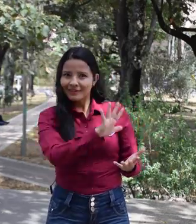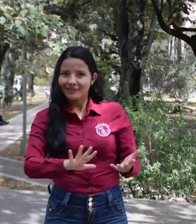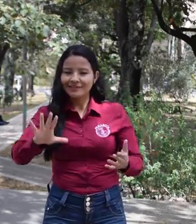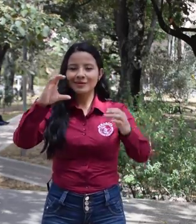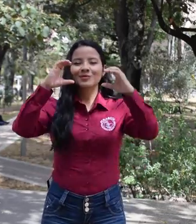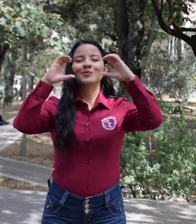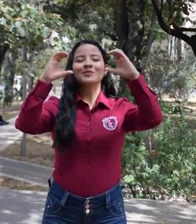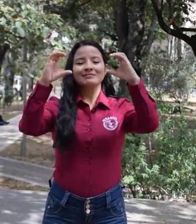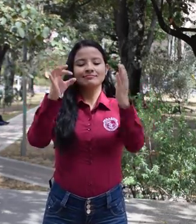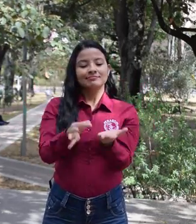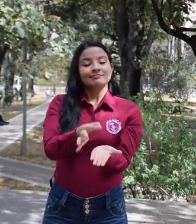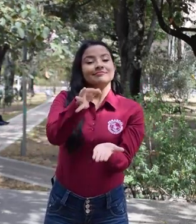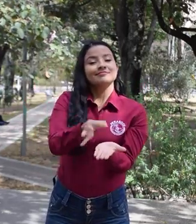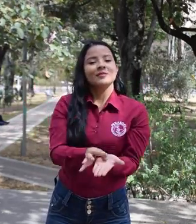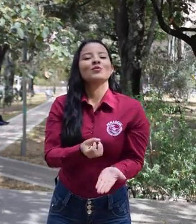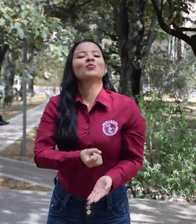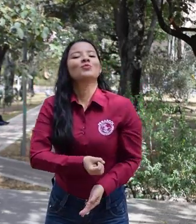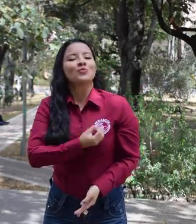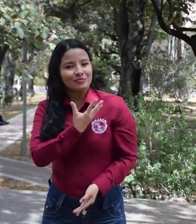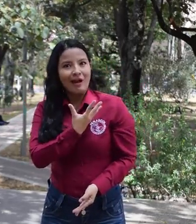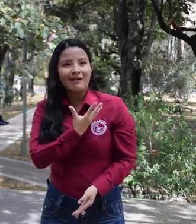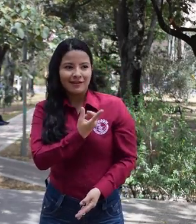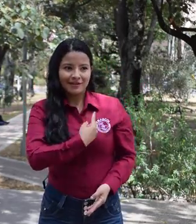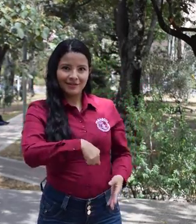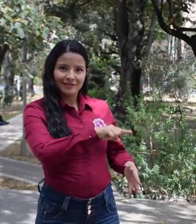Estaremos en Florencia, Caquetá.